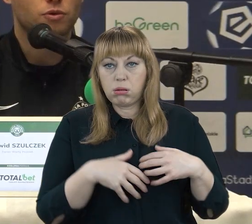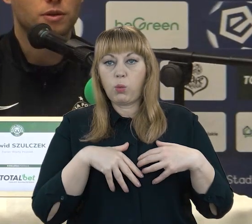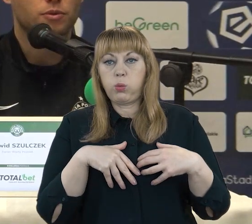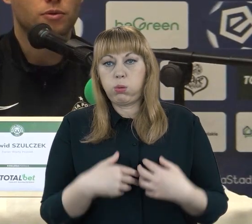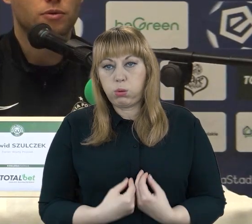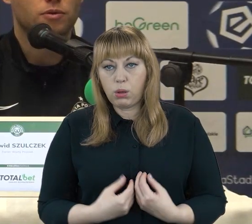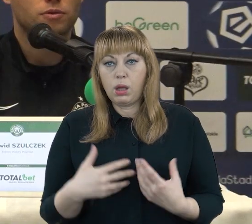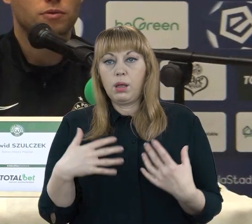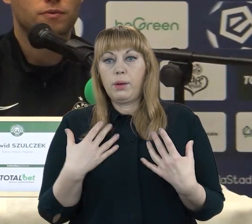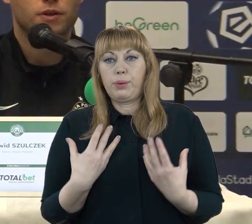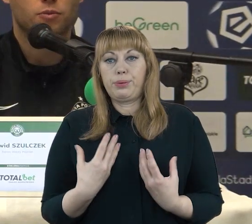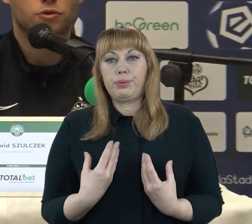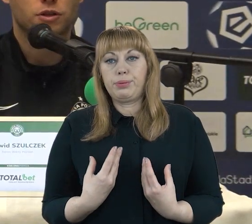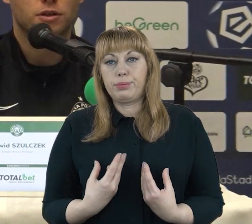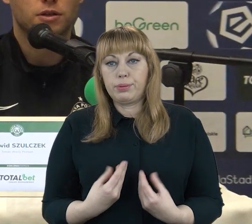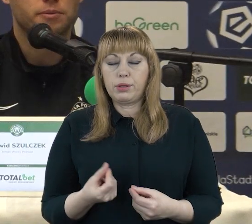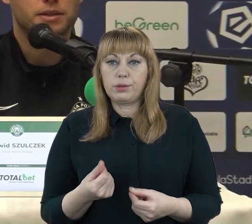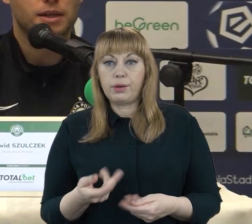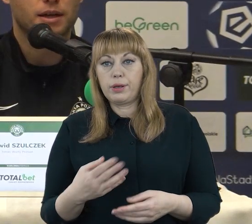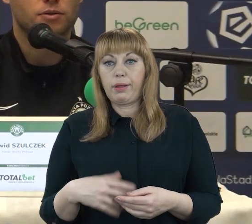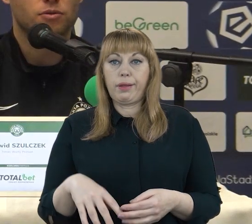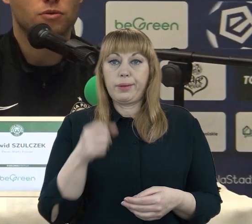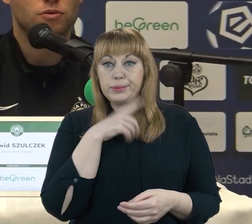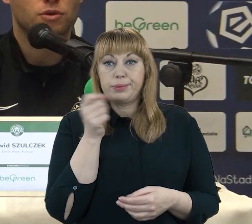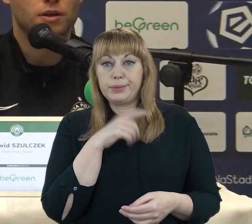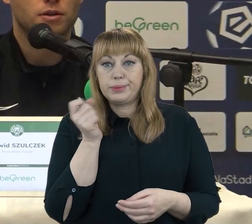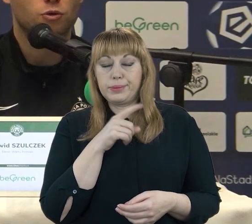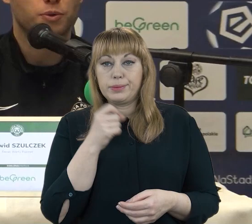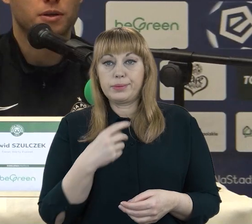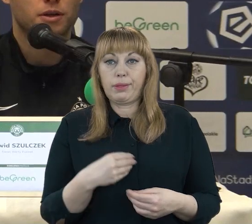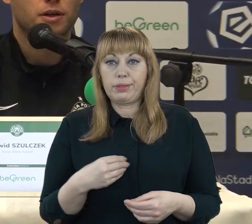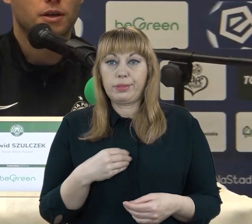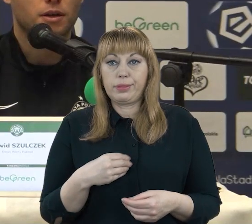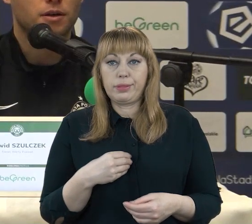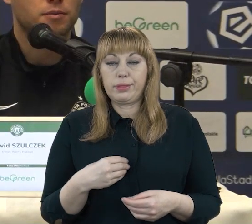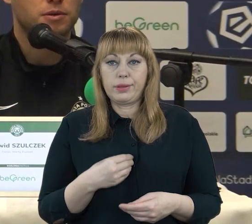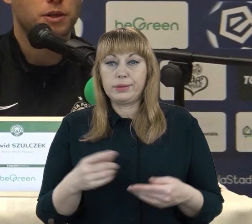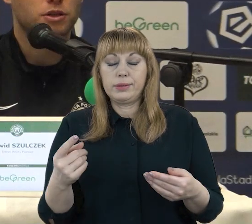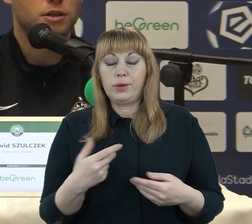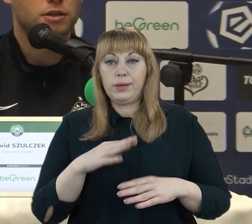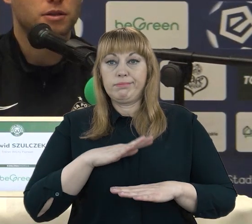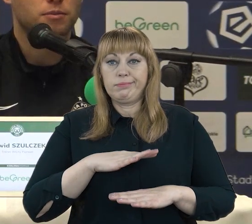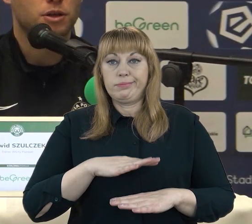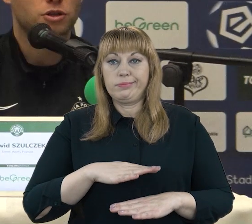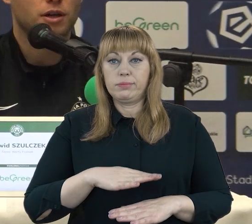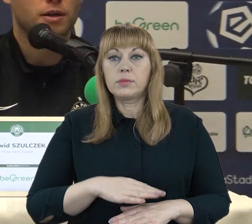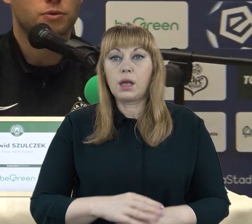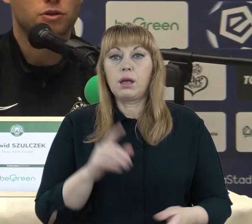ulgi, bo wiadomo, że im ta strata do tej grupy bezpiecznie jest mniejsza przed